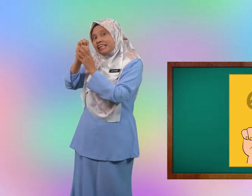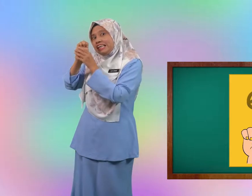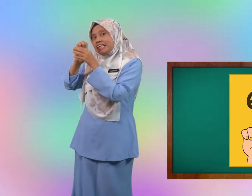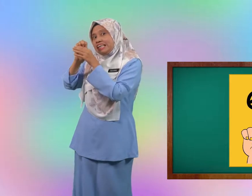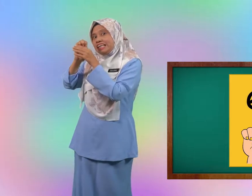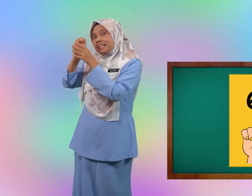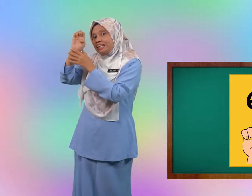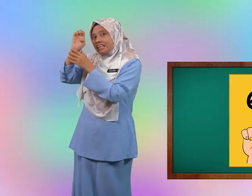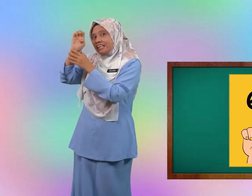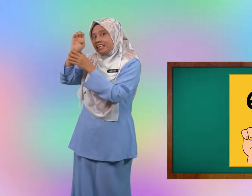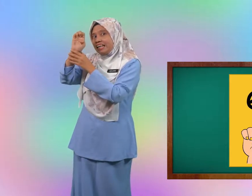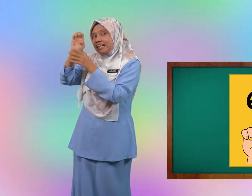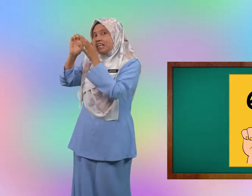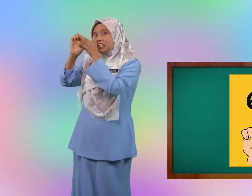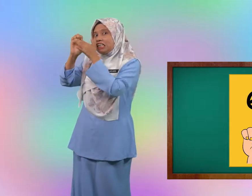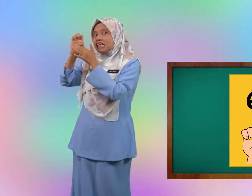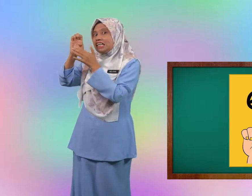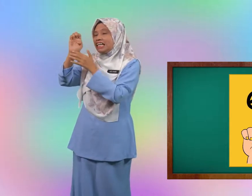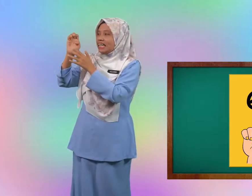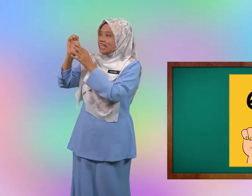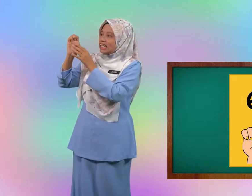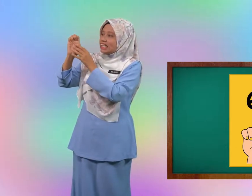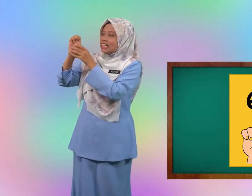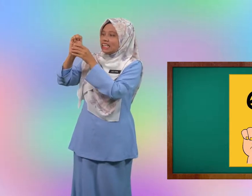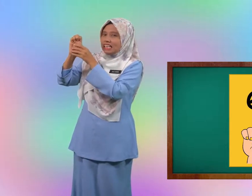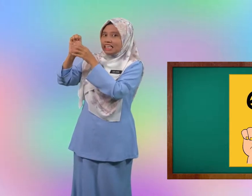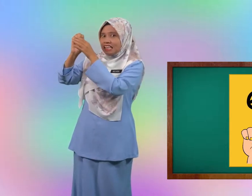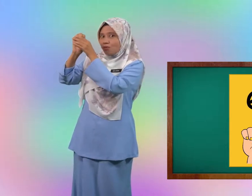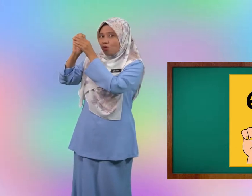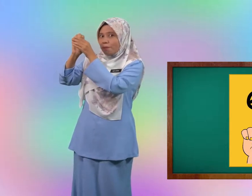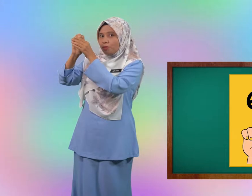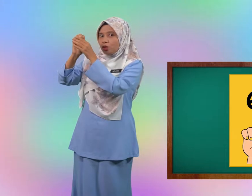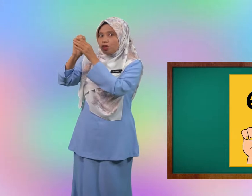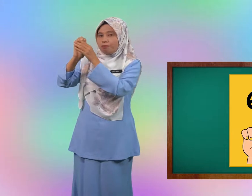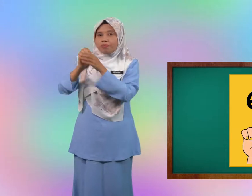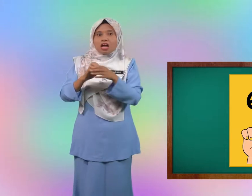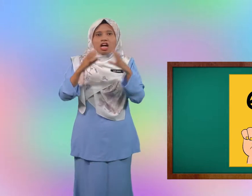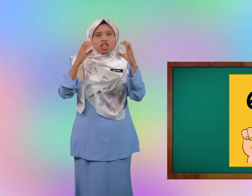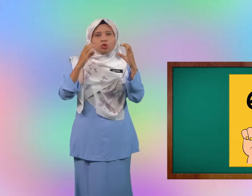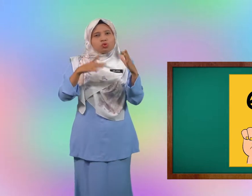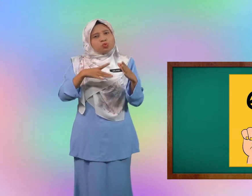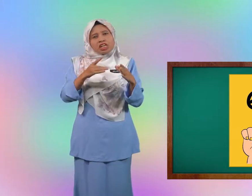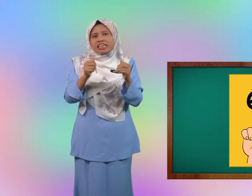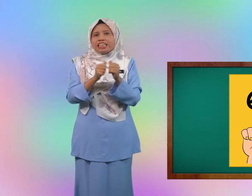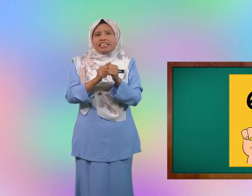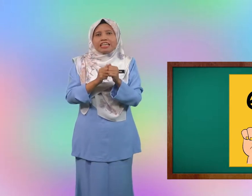ingat ya ini E buat betul-betul cikgu suka dengan